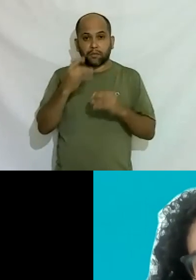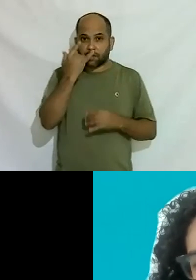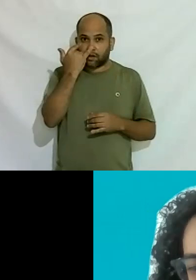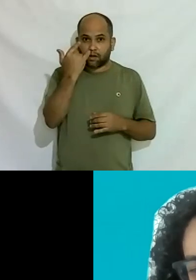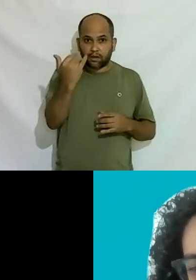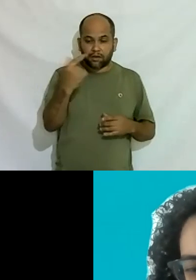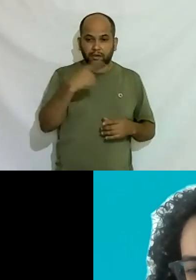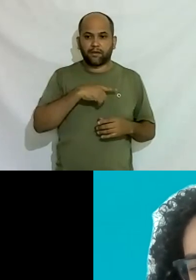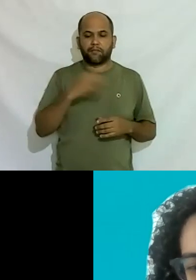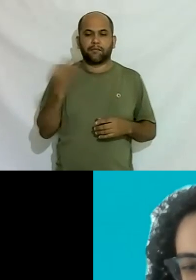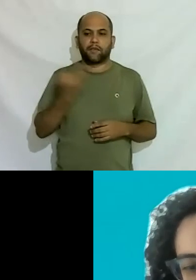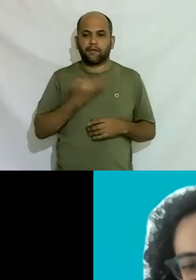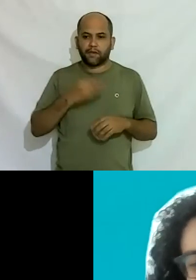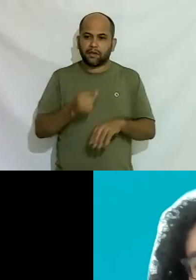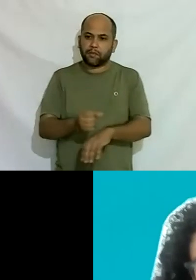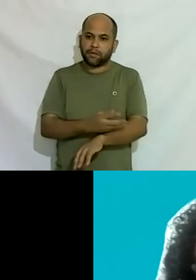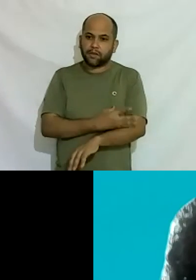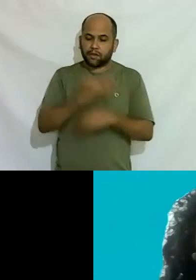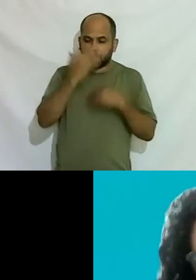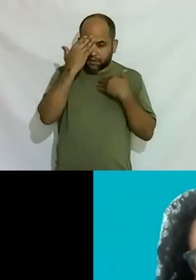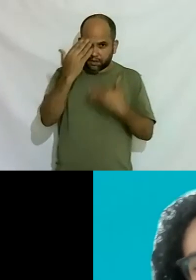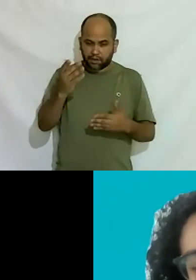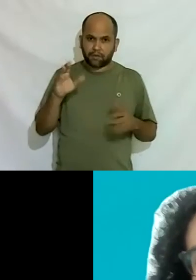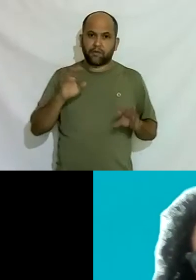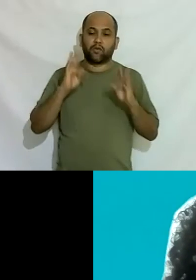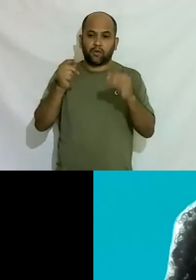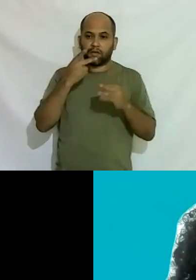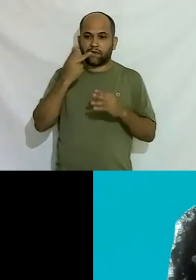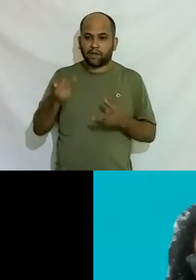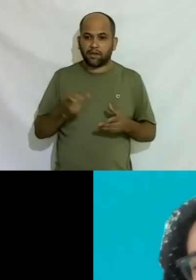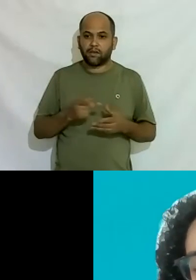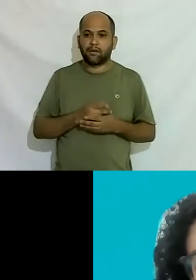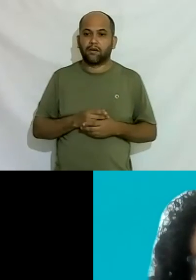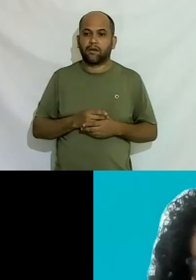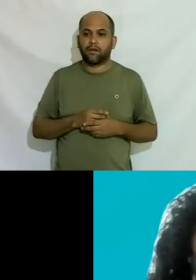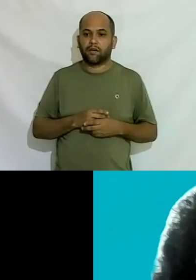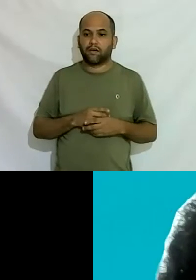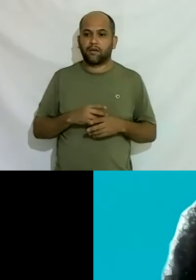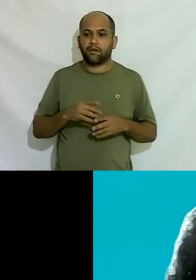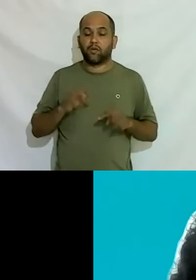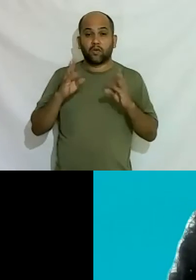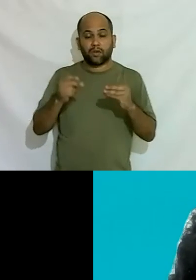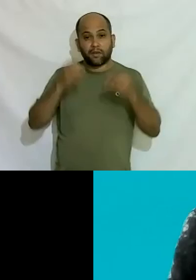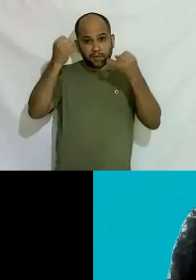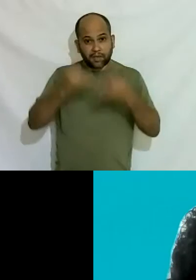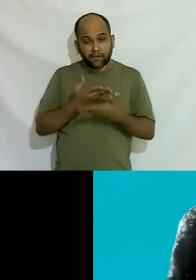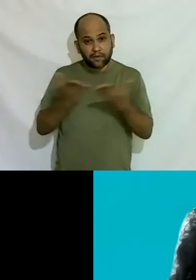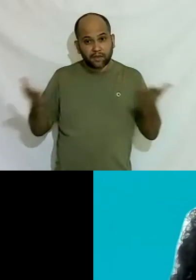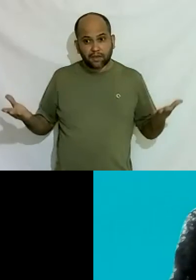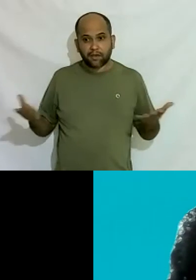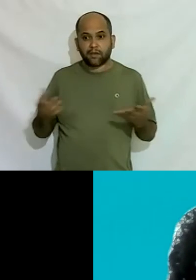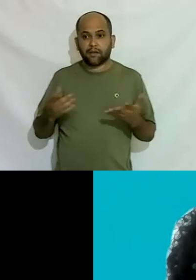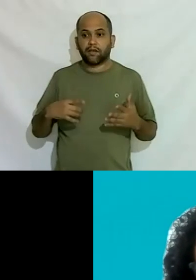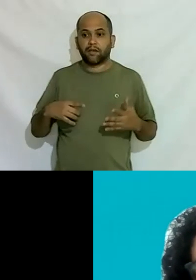perfeito emocionante muito obrigado todo mundo dizendo aqui eu acho que tudo que eu falar para você não vai ser suficiente para